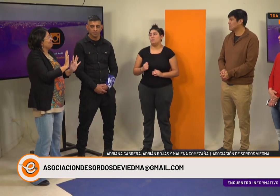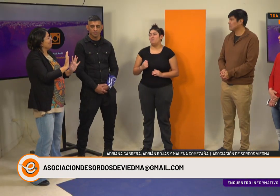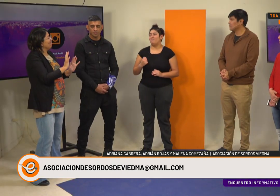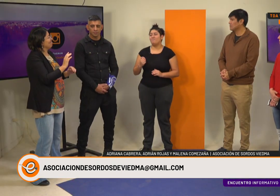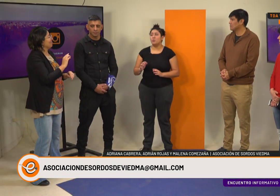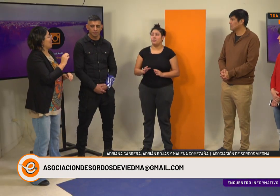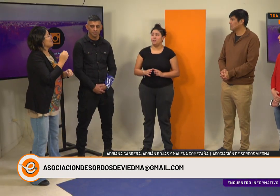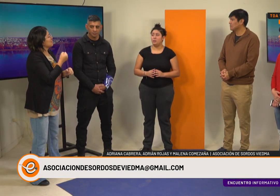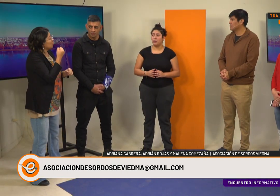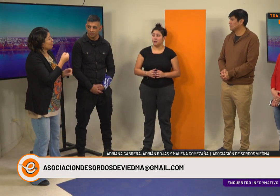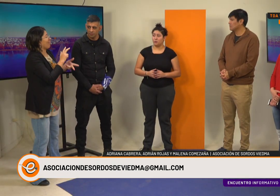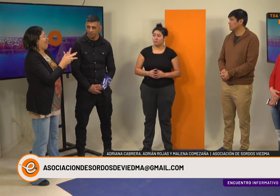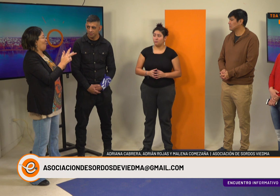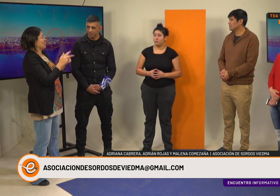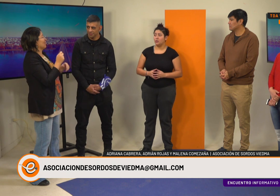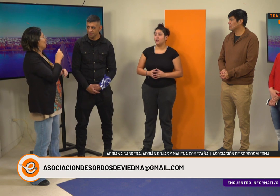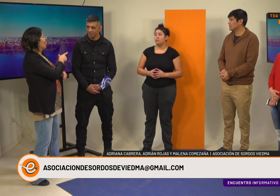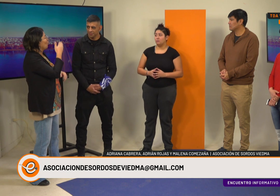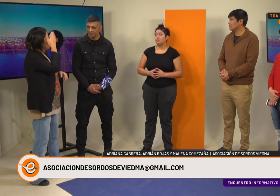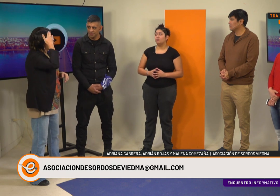es muy difícil para ellos.